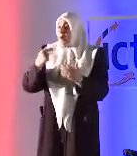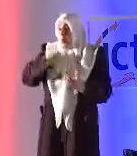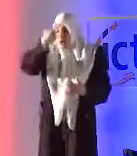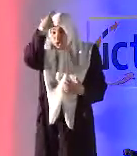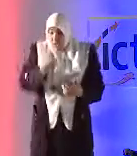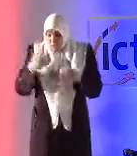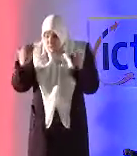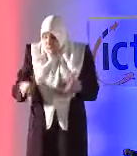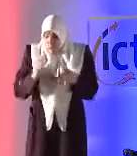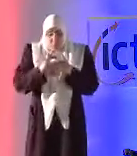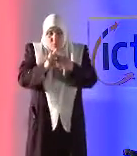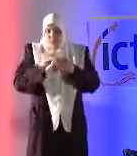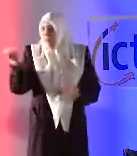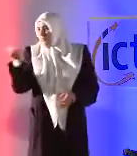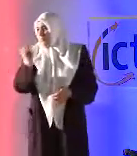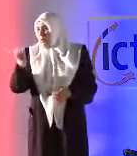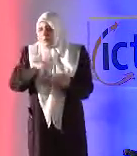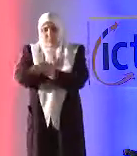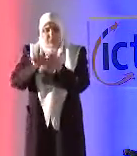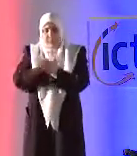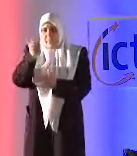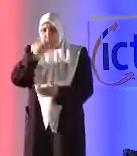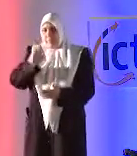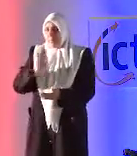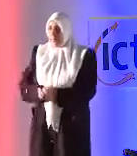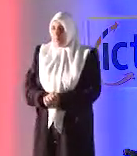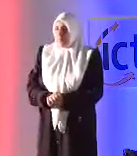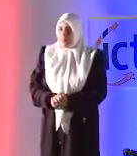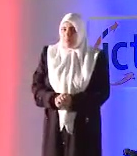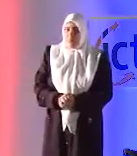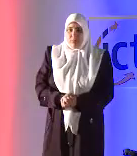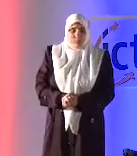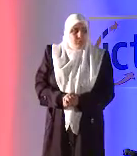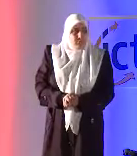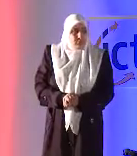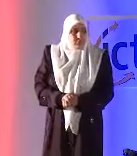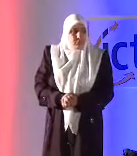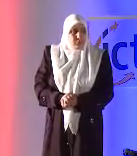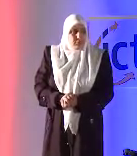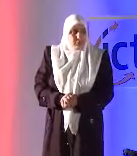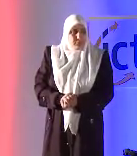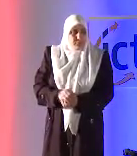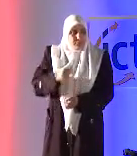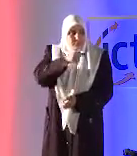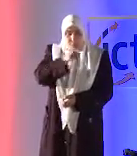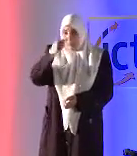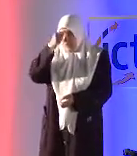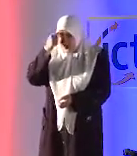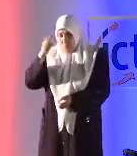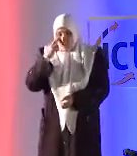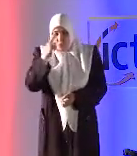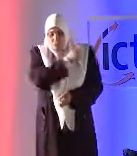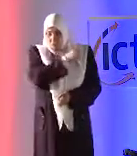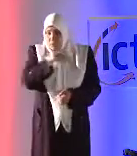الشخص ذوي الإعاقة معها فهذه ربما إذا فكرنا بإمكانها أن